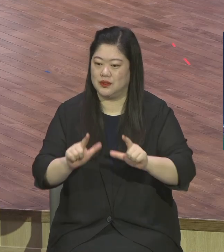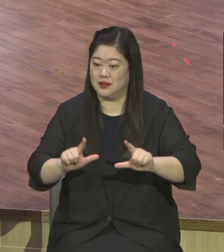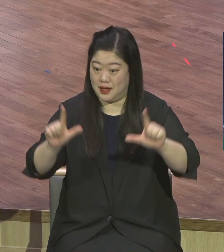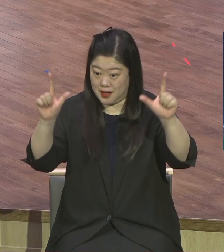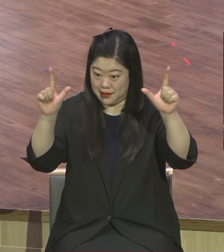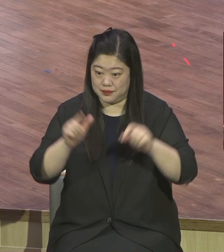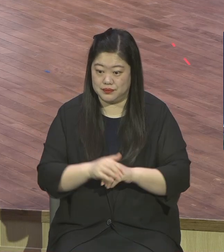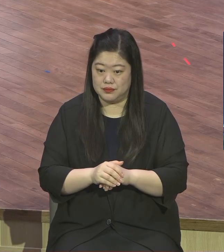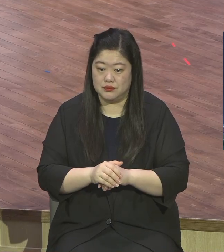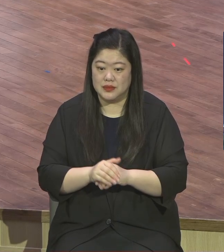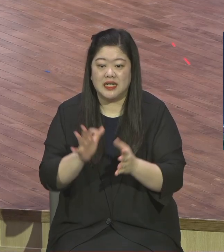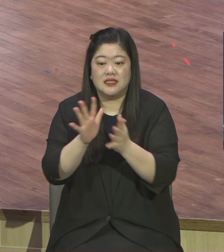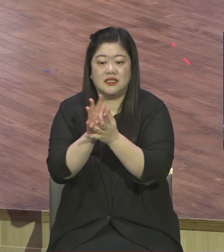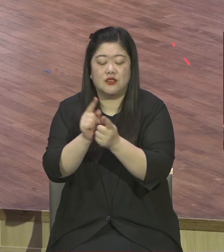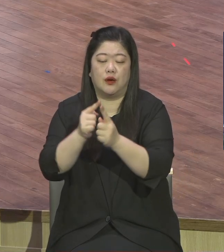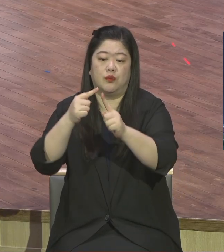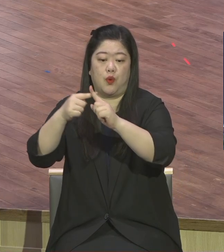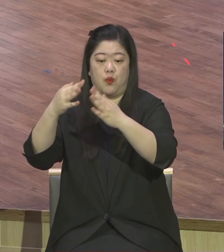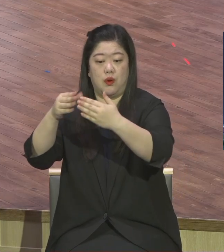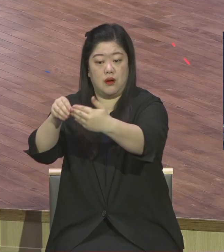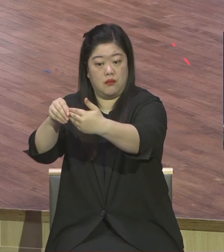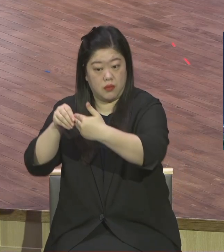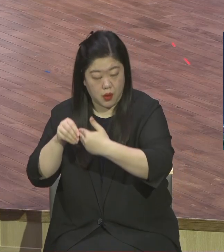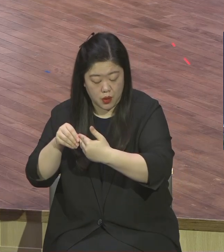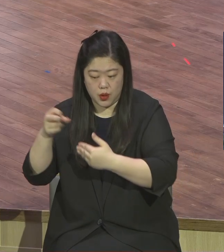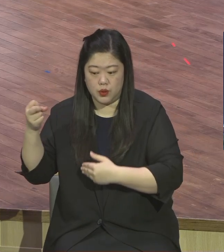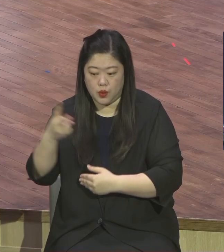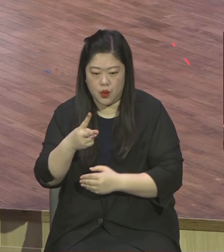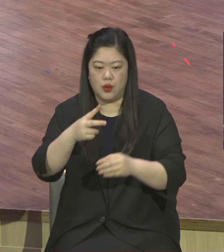그렇게 예배를 드리는데 온라인이라는 말은 오프라인과